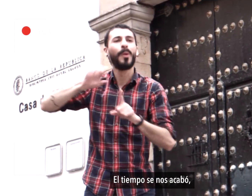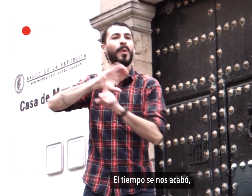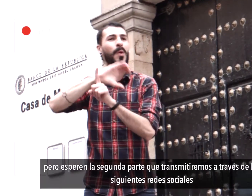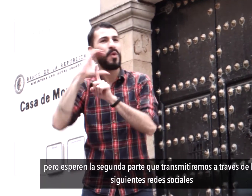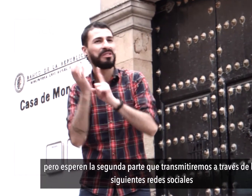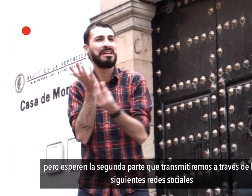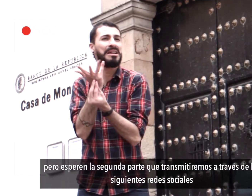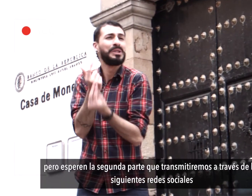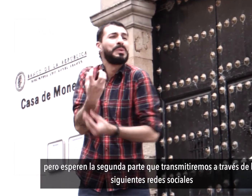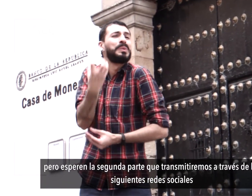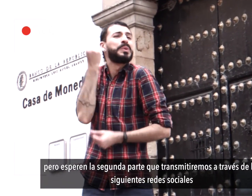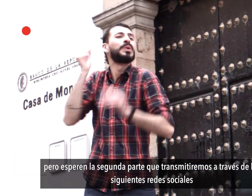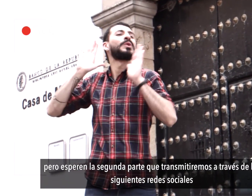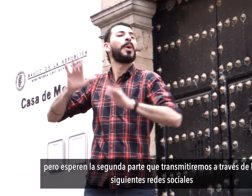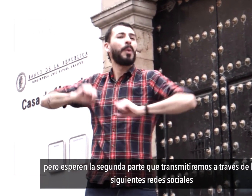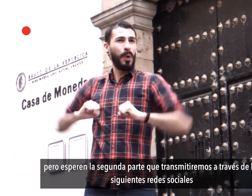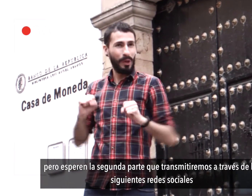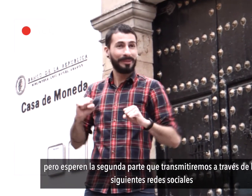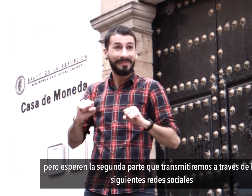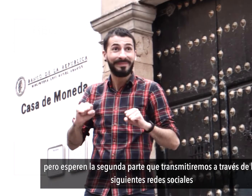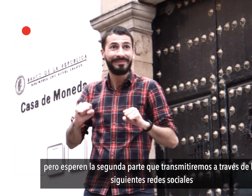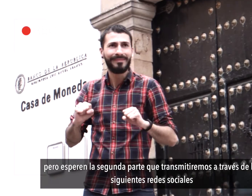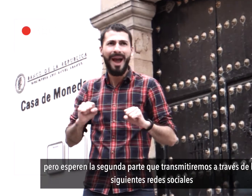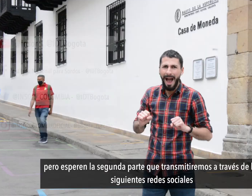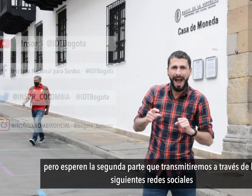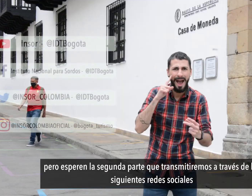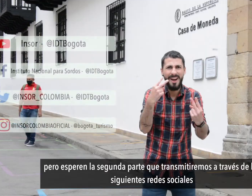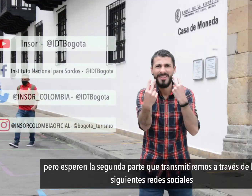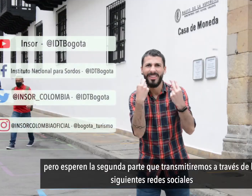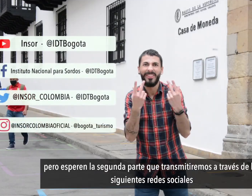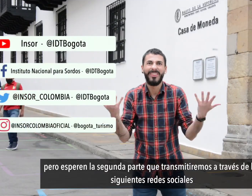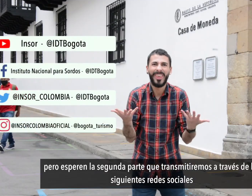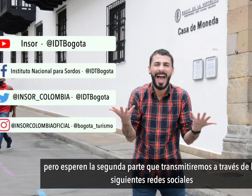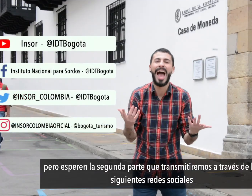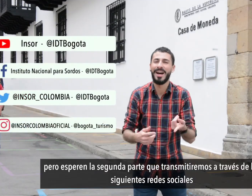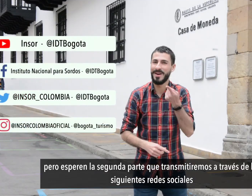Pero esperen la segunda parte que transmitiremos a través de las siguientes redes sociales.